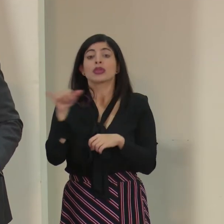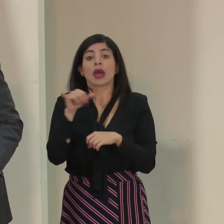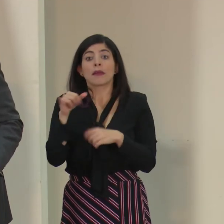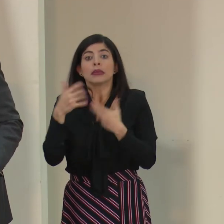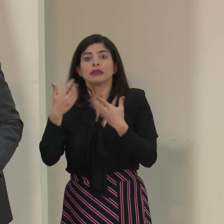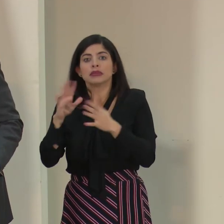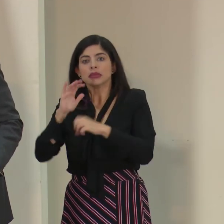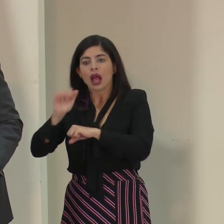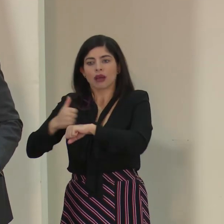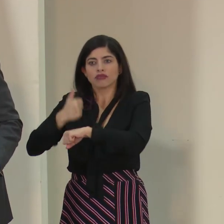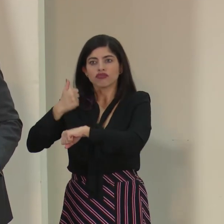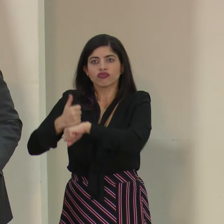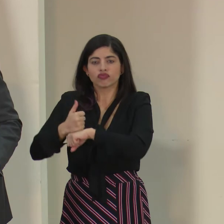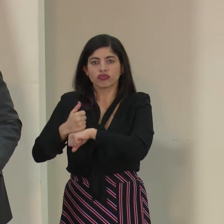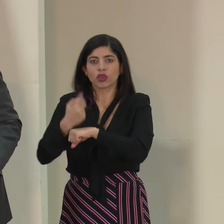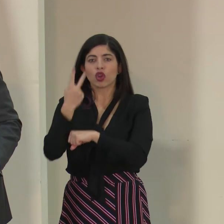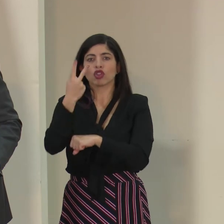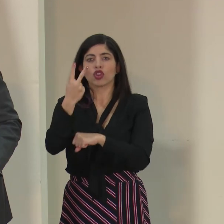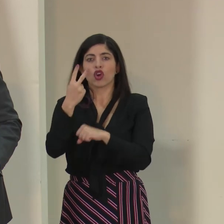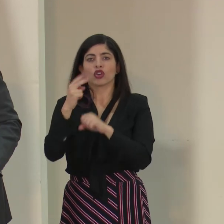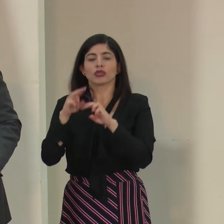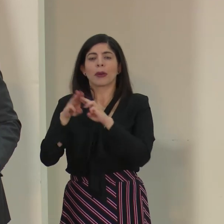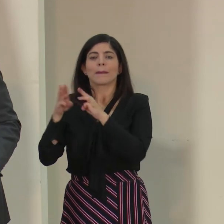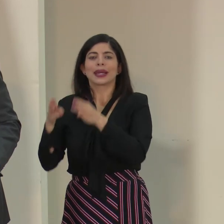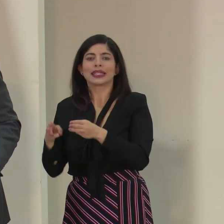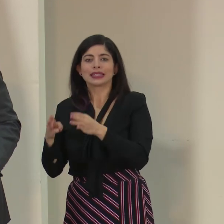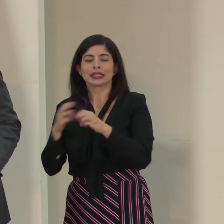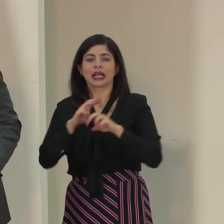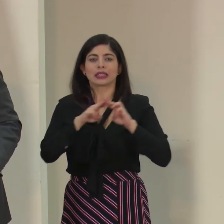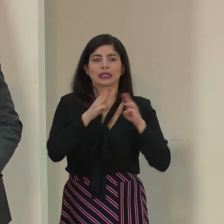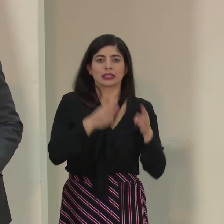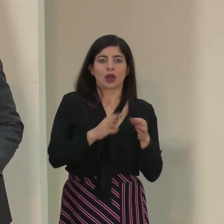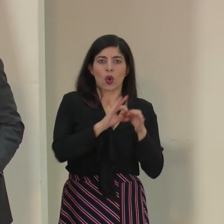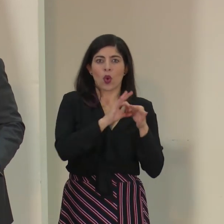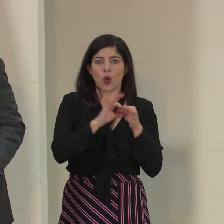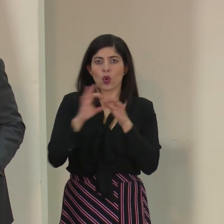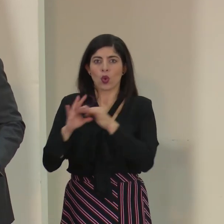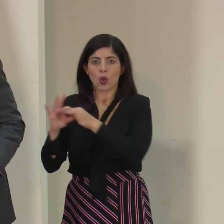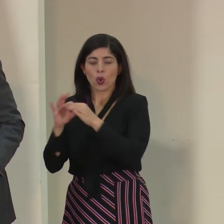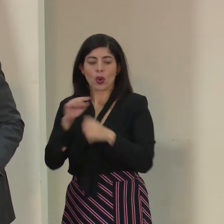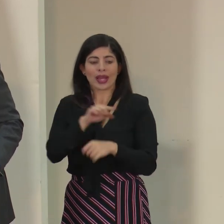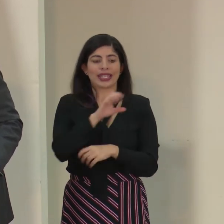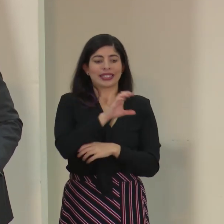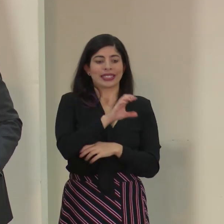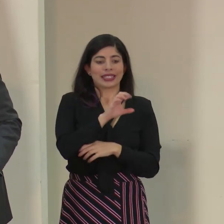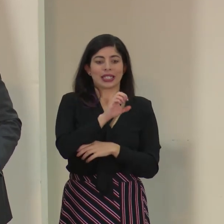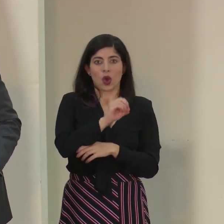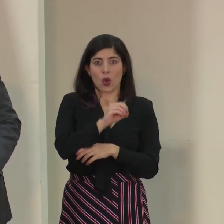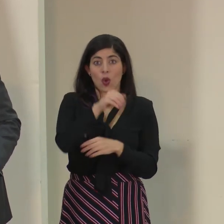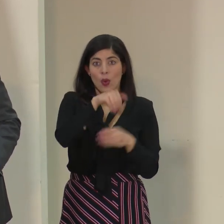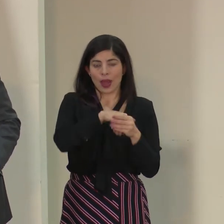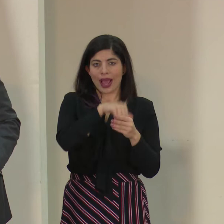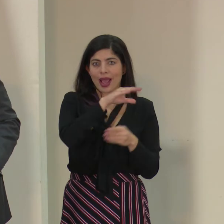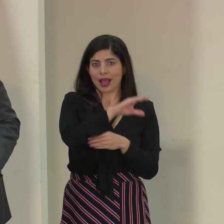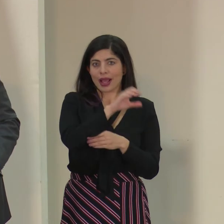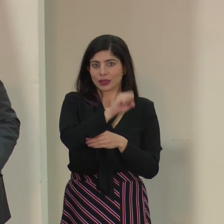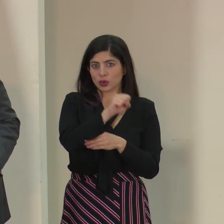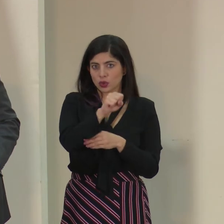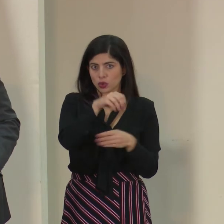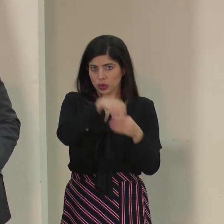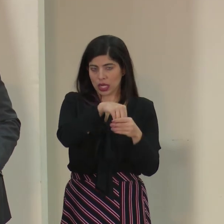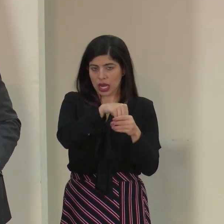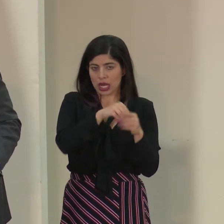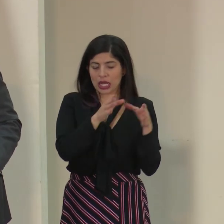activaron las dos mesas de coordinación operativa fundamentales, una el CCO de la Caja Costarricense de Seguro Social,